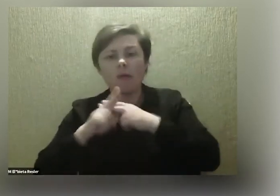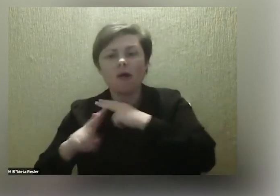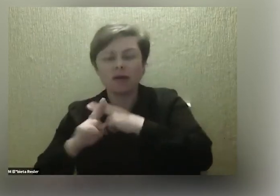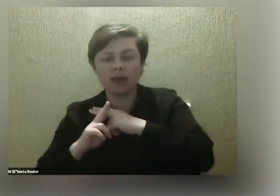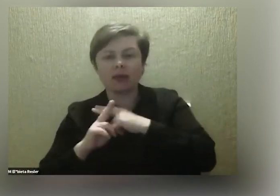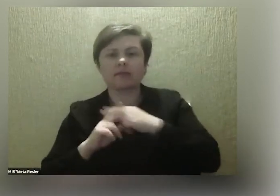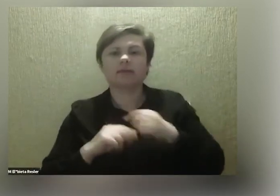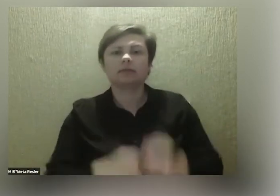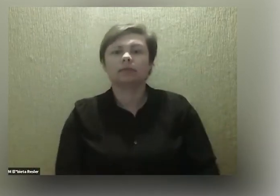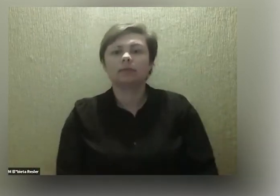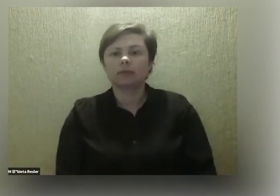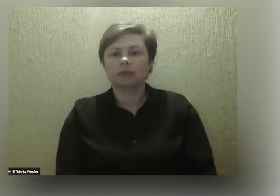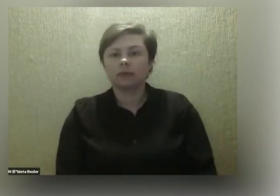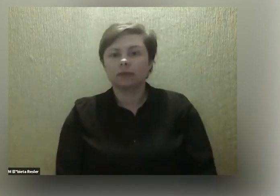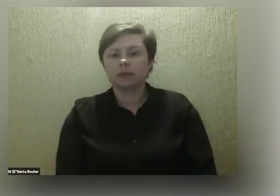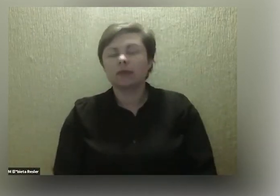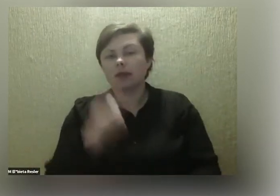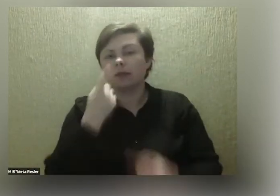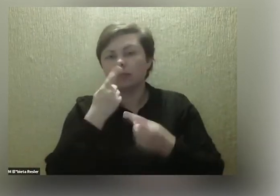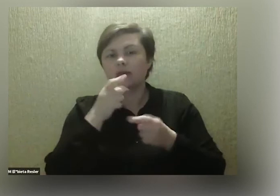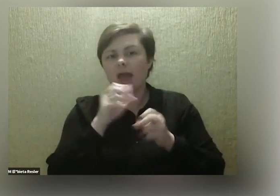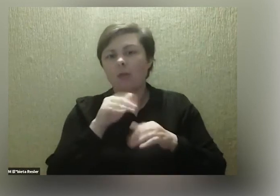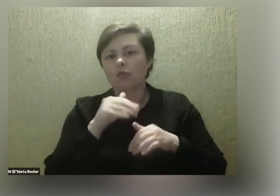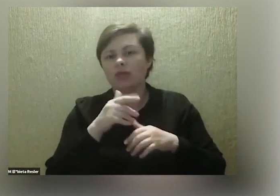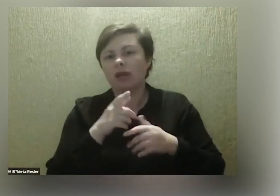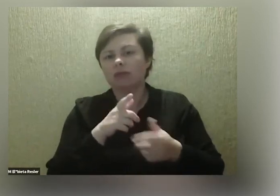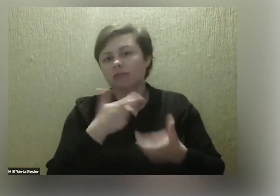Tak, myślę, że to można zrobić.